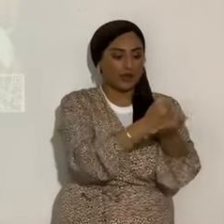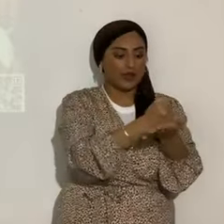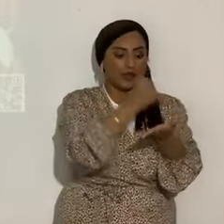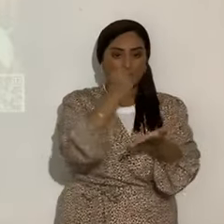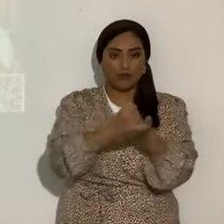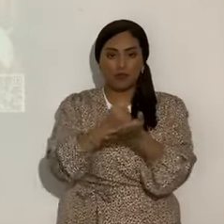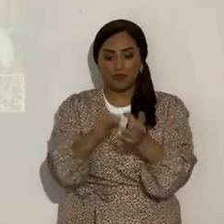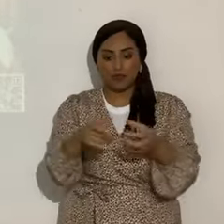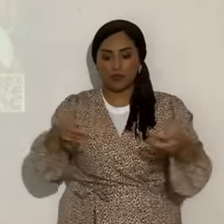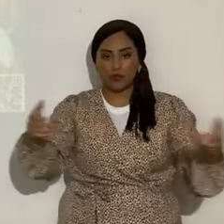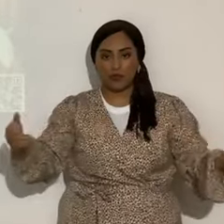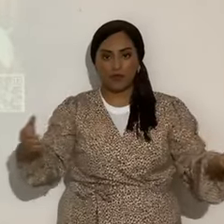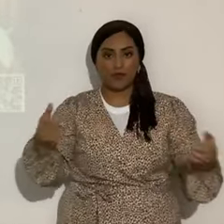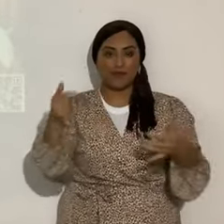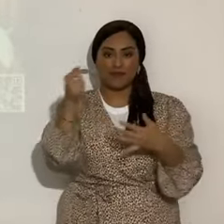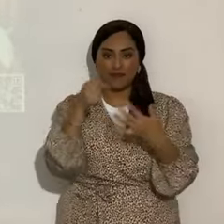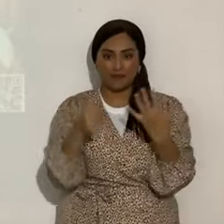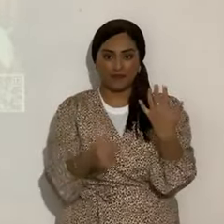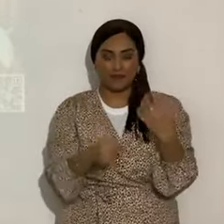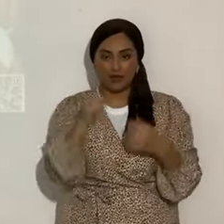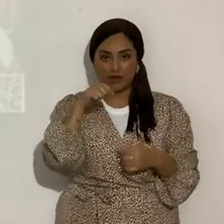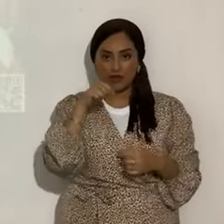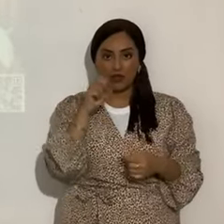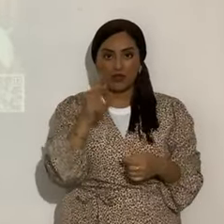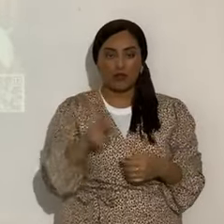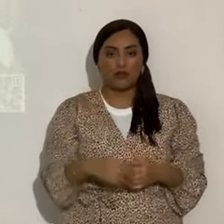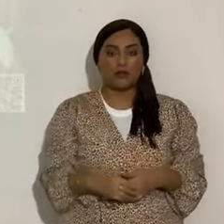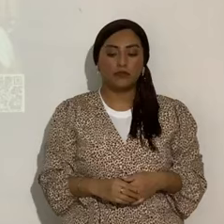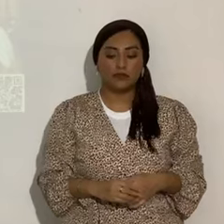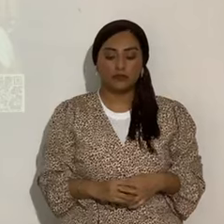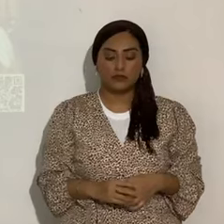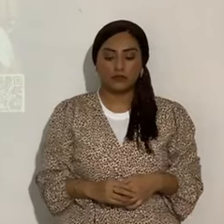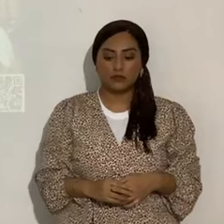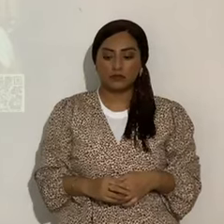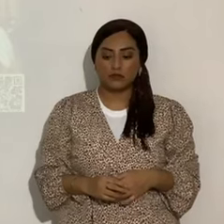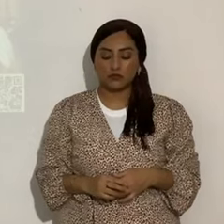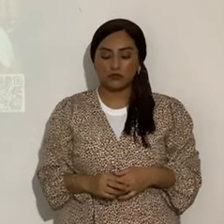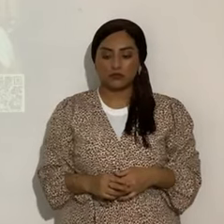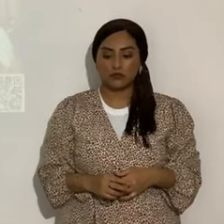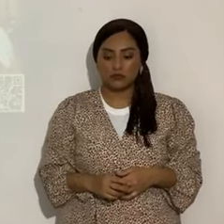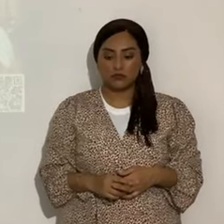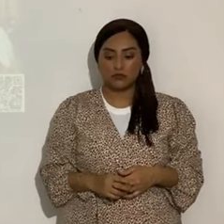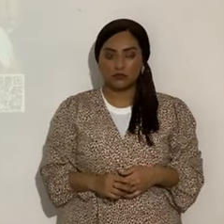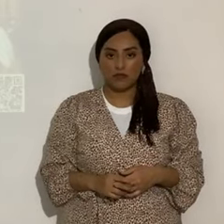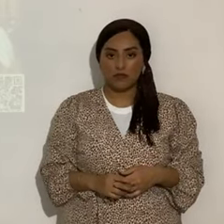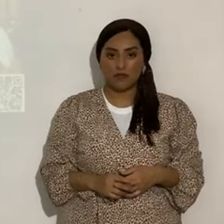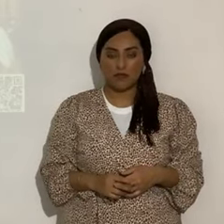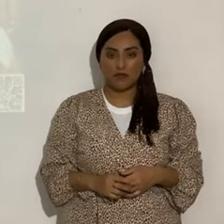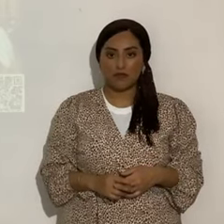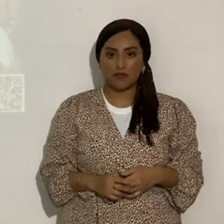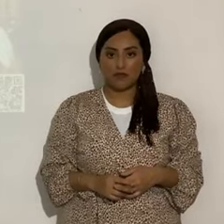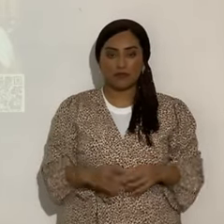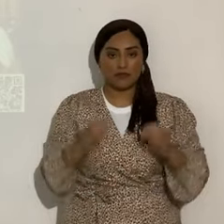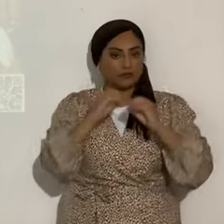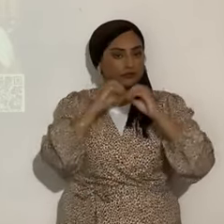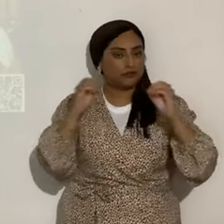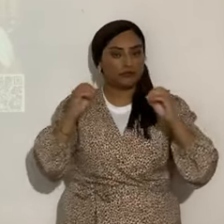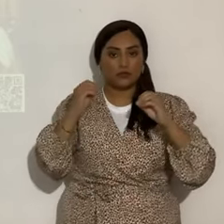rectas finales. ¿De acuerdo? Bueno. Ahora, entonces, no quedó piedra sobre piedra. Flavio